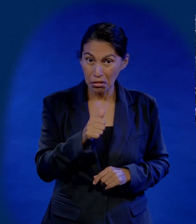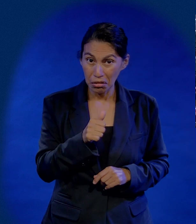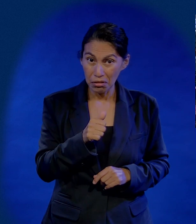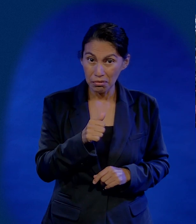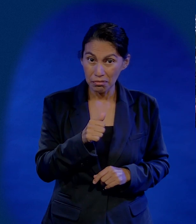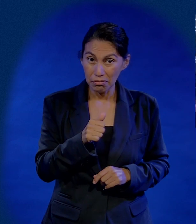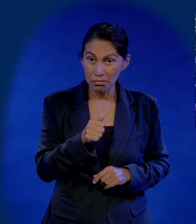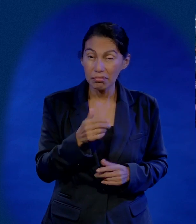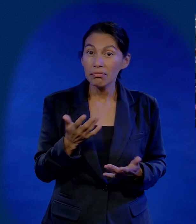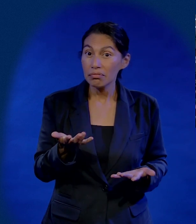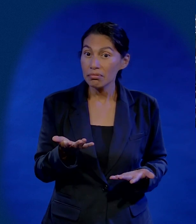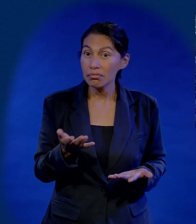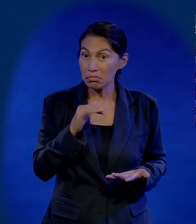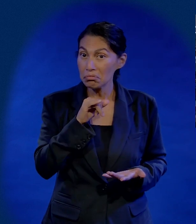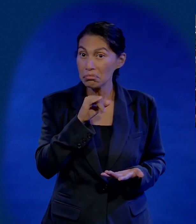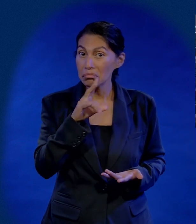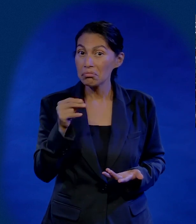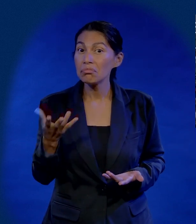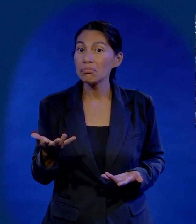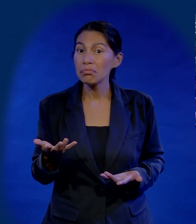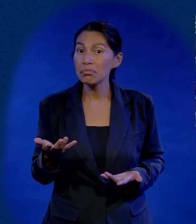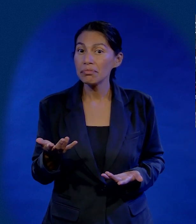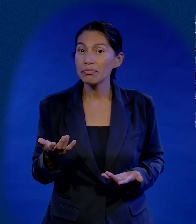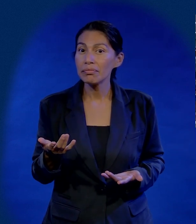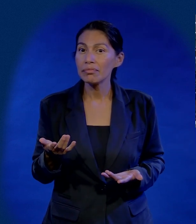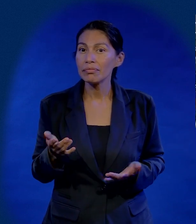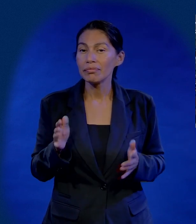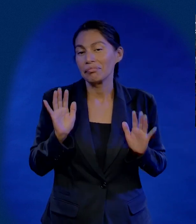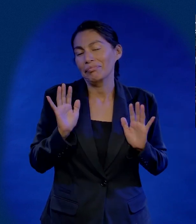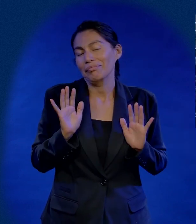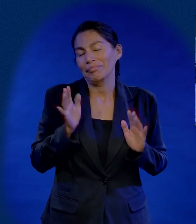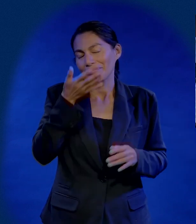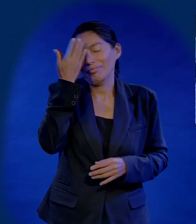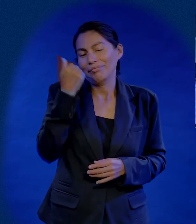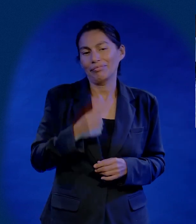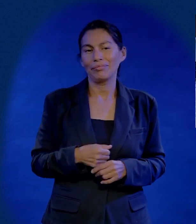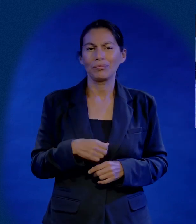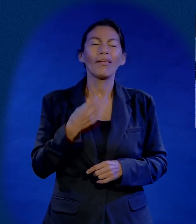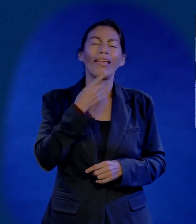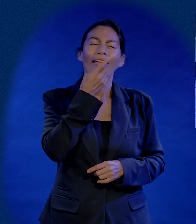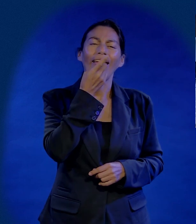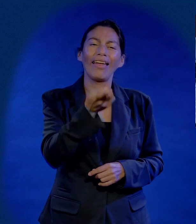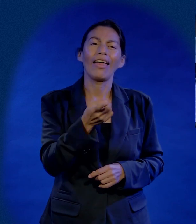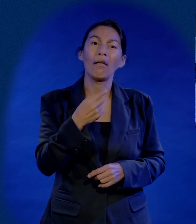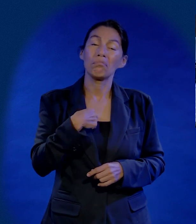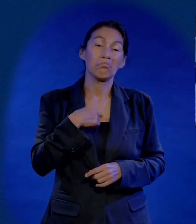Contéstele al de al lado. No sé, porque yo sí soy feliz. Dígale así al de al lado. Yo sí soy feliz.